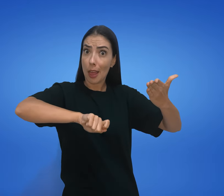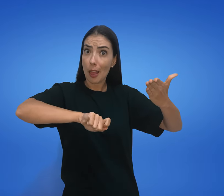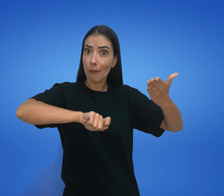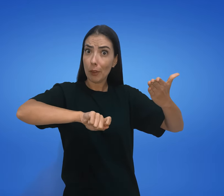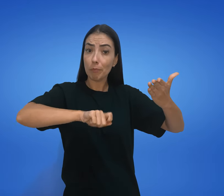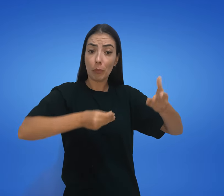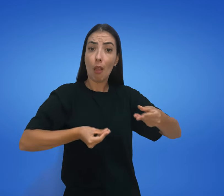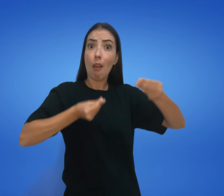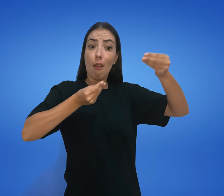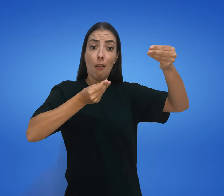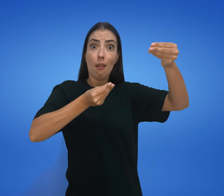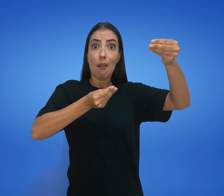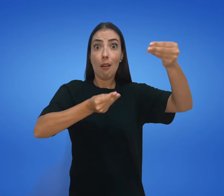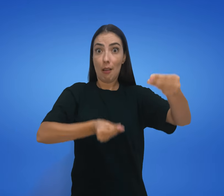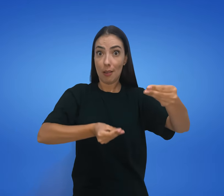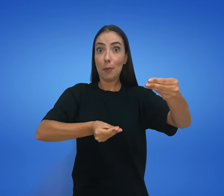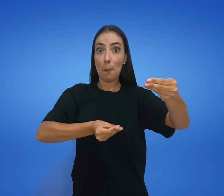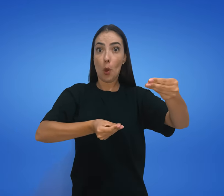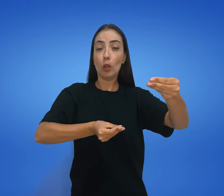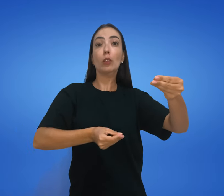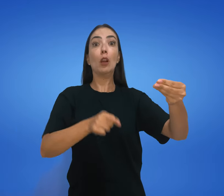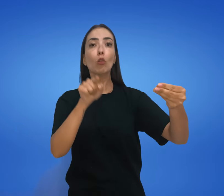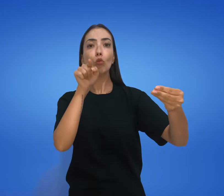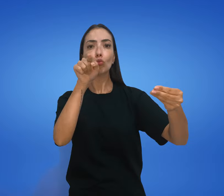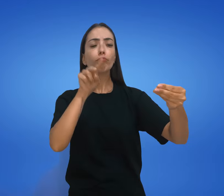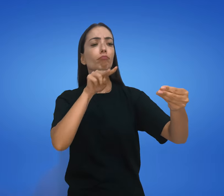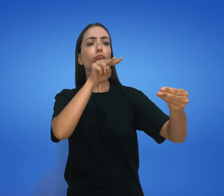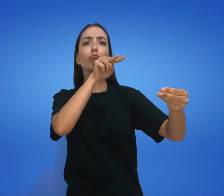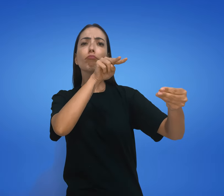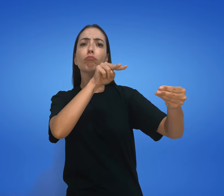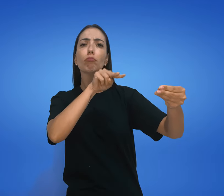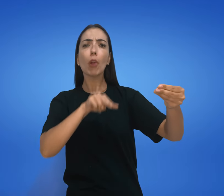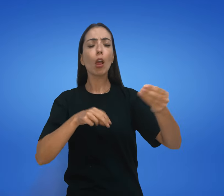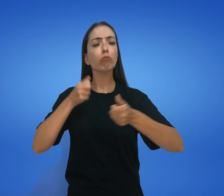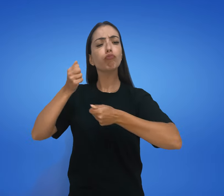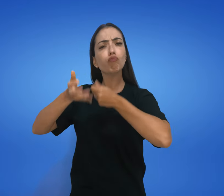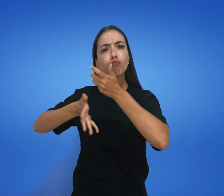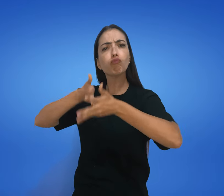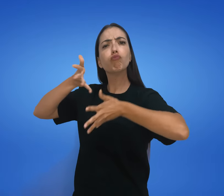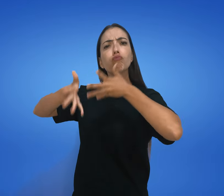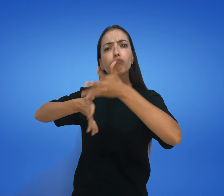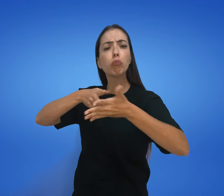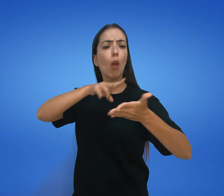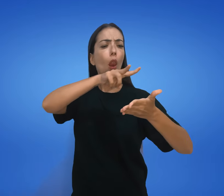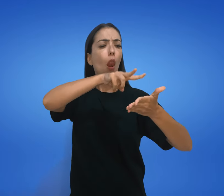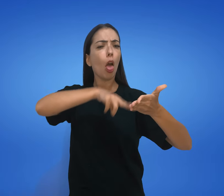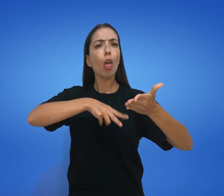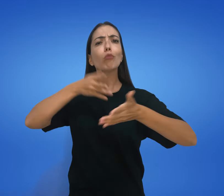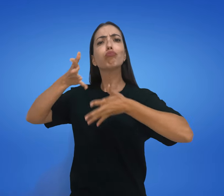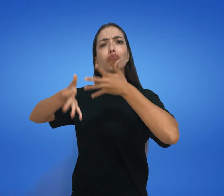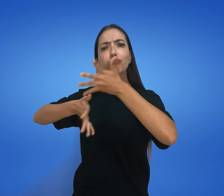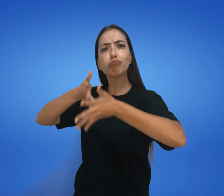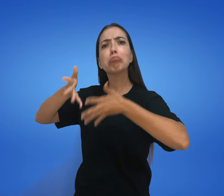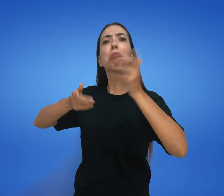colocar esse papel na sua frente, e enquanto você lê, você aproveita para sinalizar.